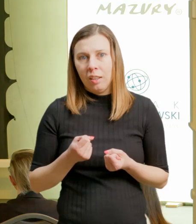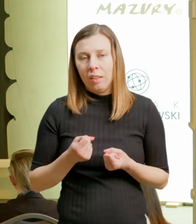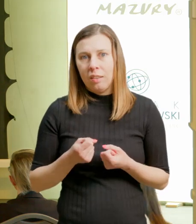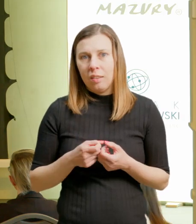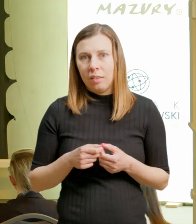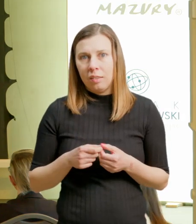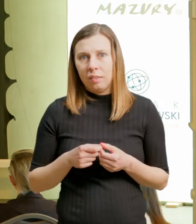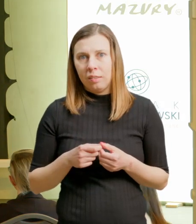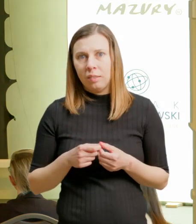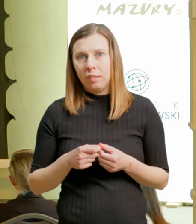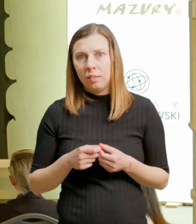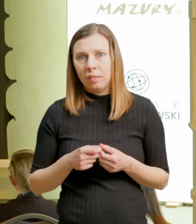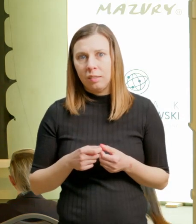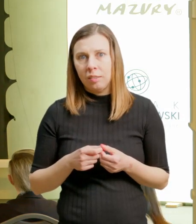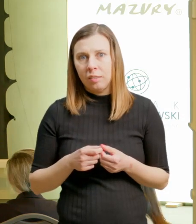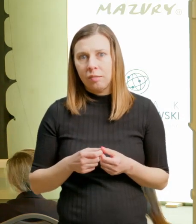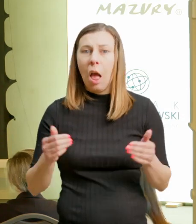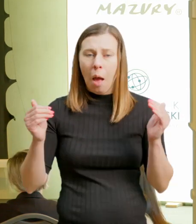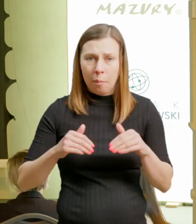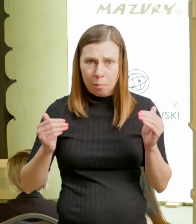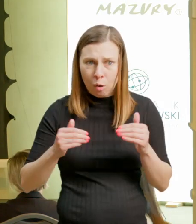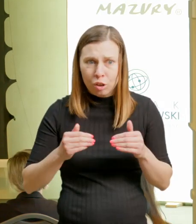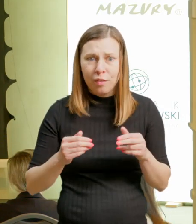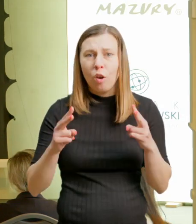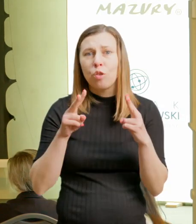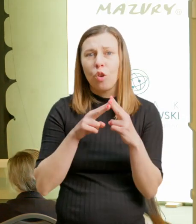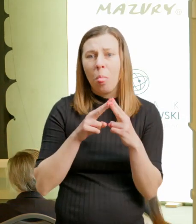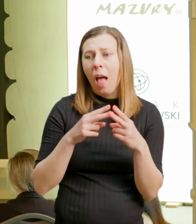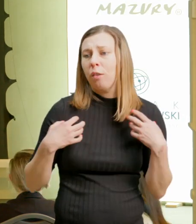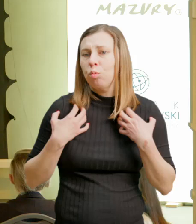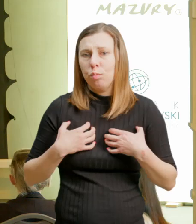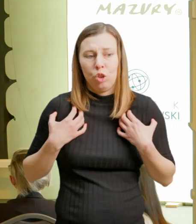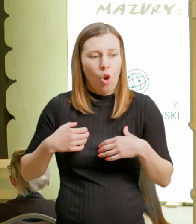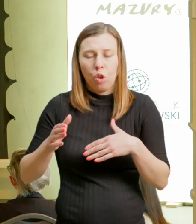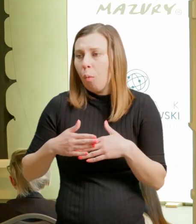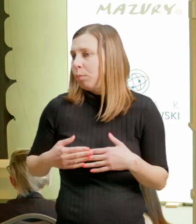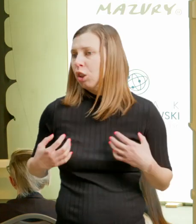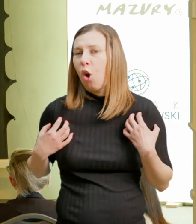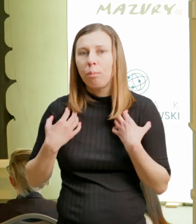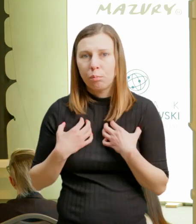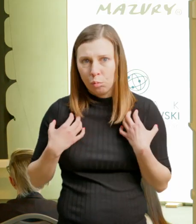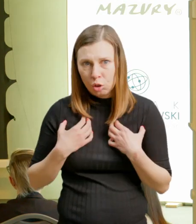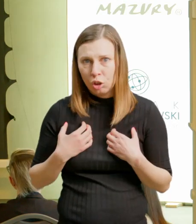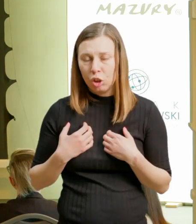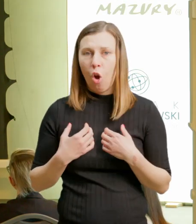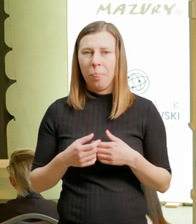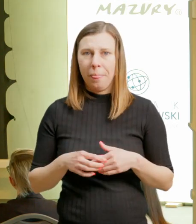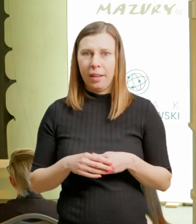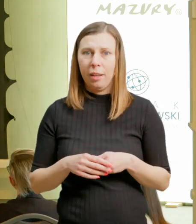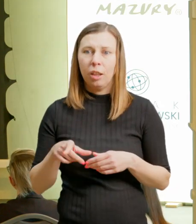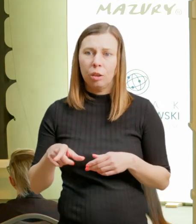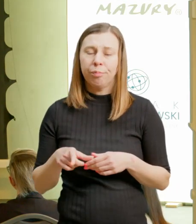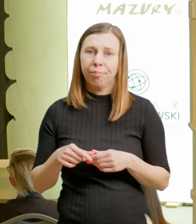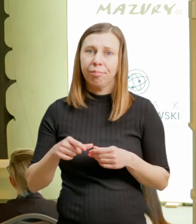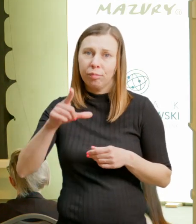wyrażający się w bardzo wielu aspektach, ale m.in. w stroju wnętrz. My jesteśmy w